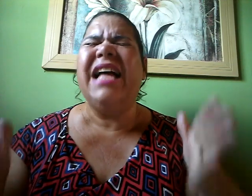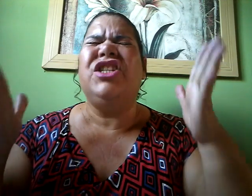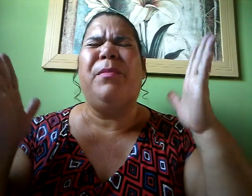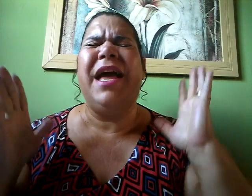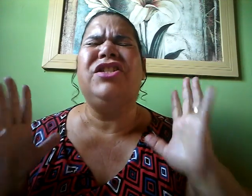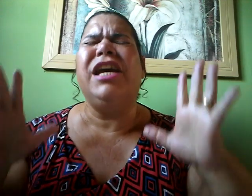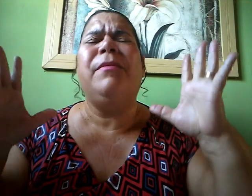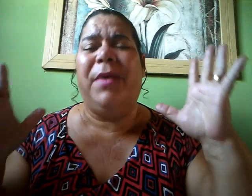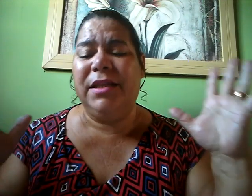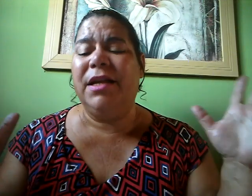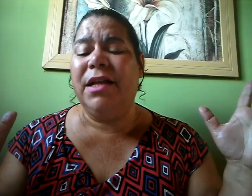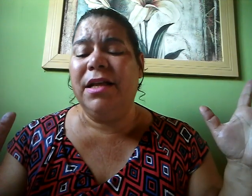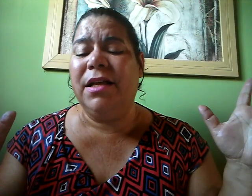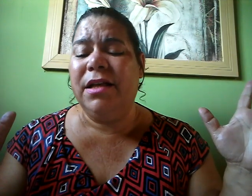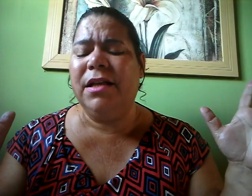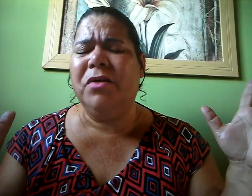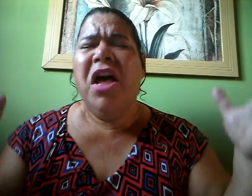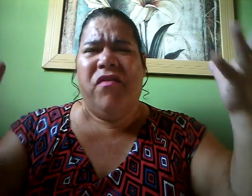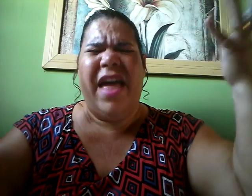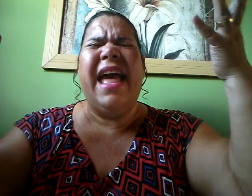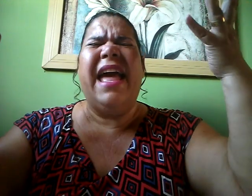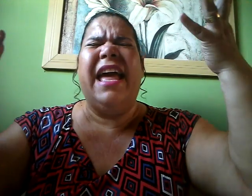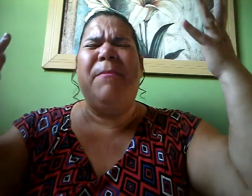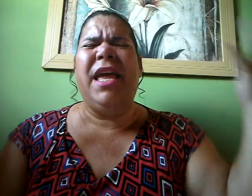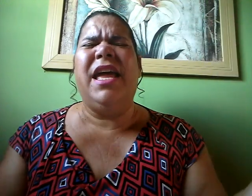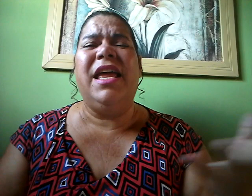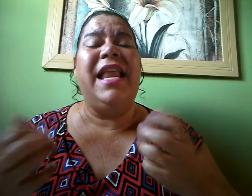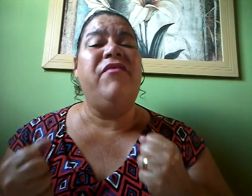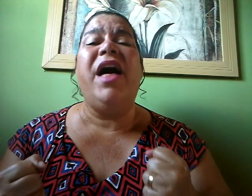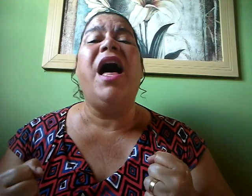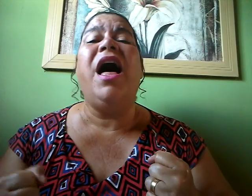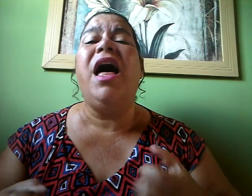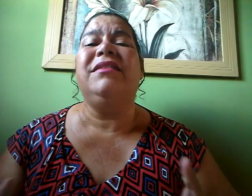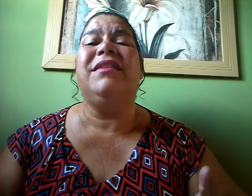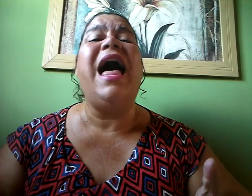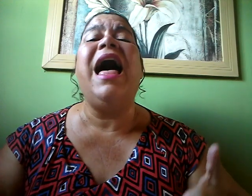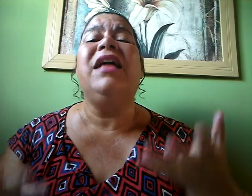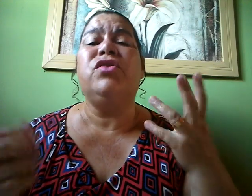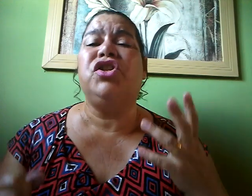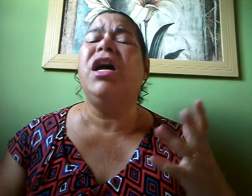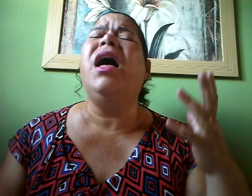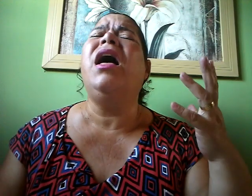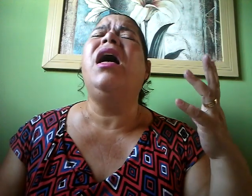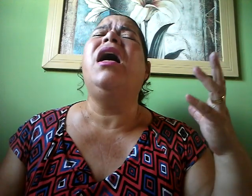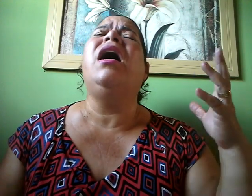te pedir perdão Vem me levantar Vem Do chão